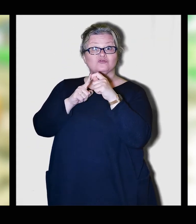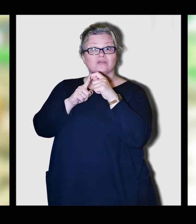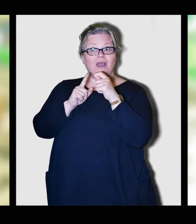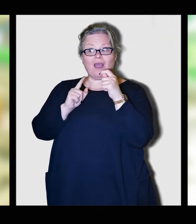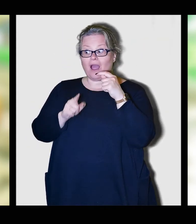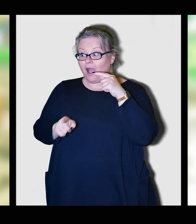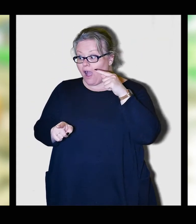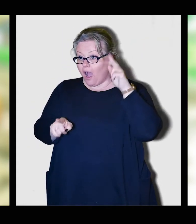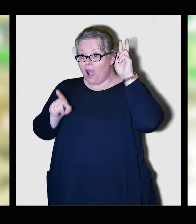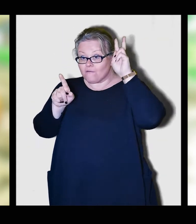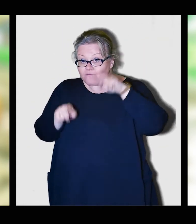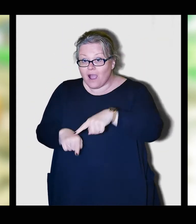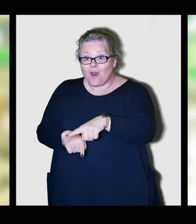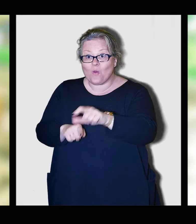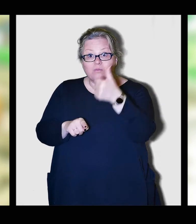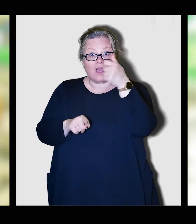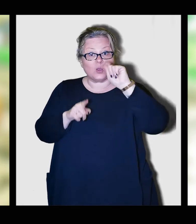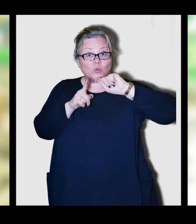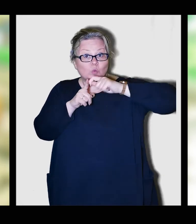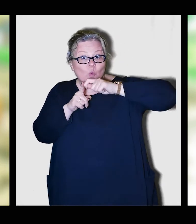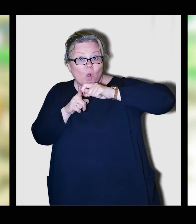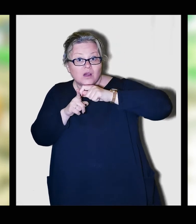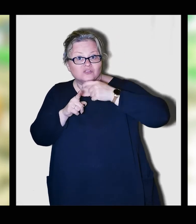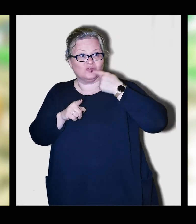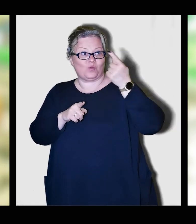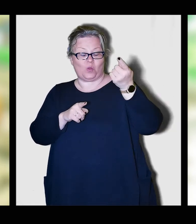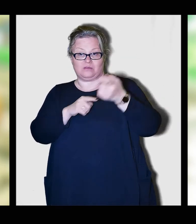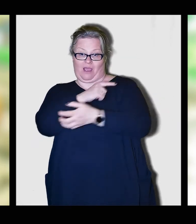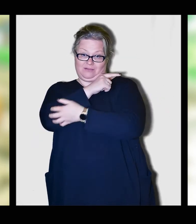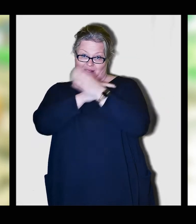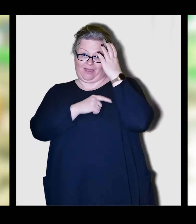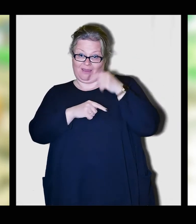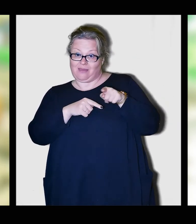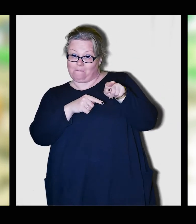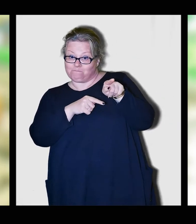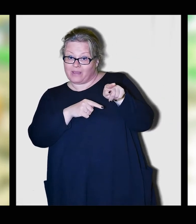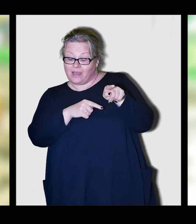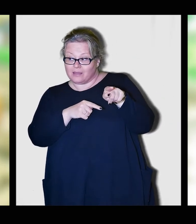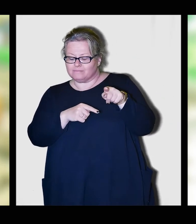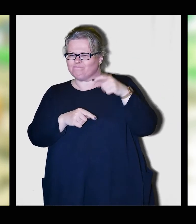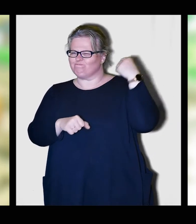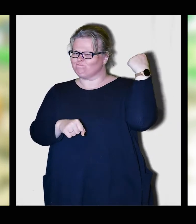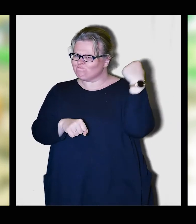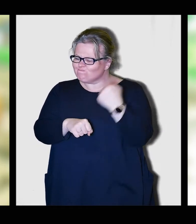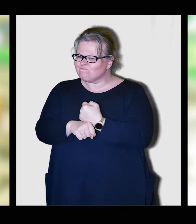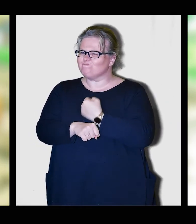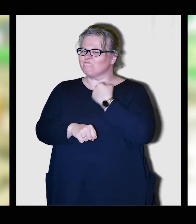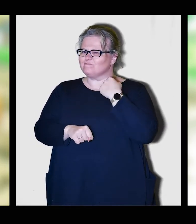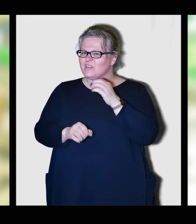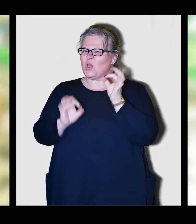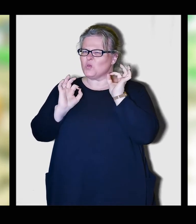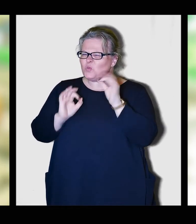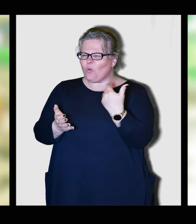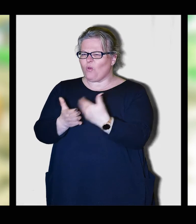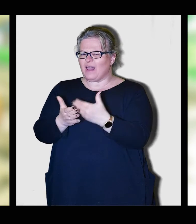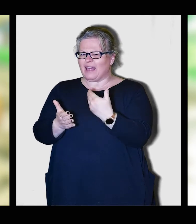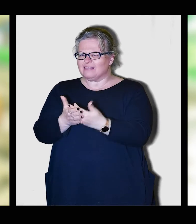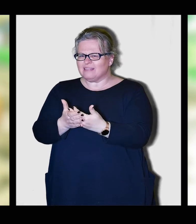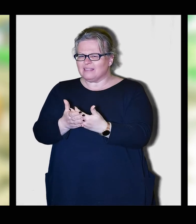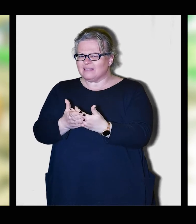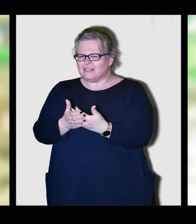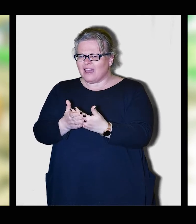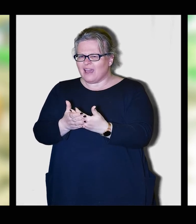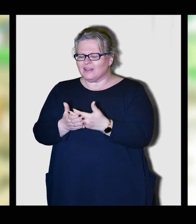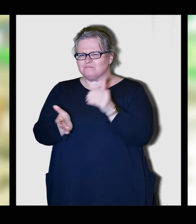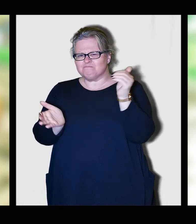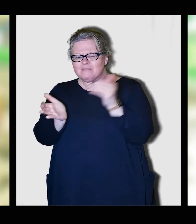Azám, egy kulcs, mondja a szegény ember. Ejj, de jó volna, ha